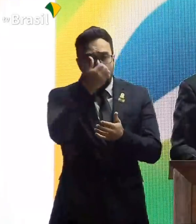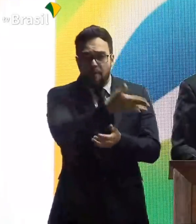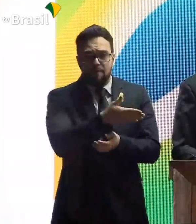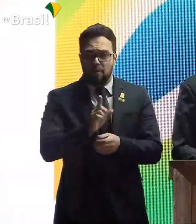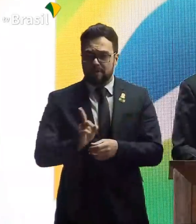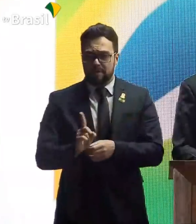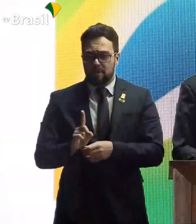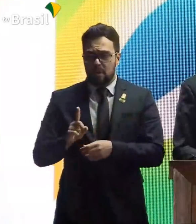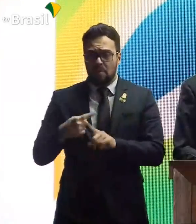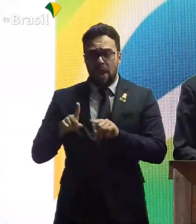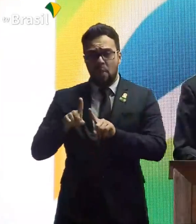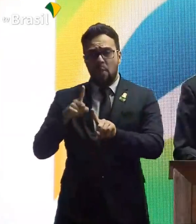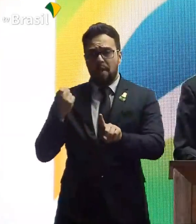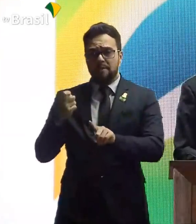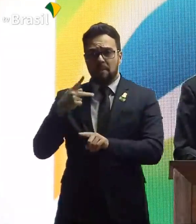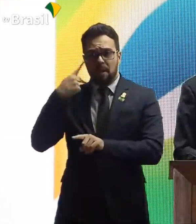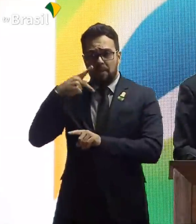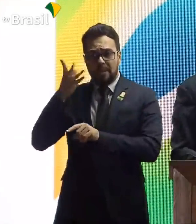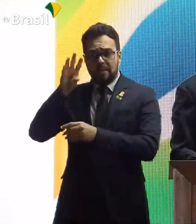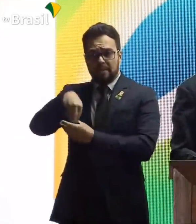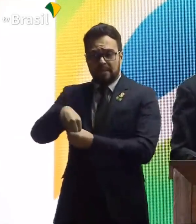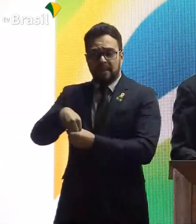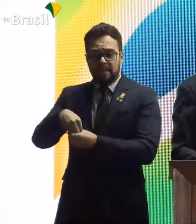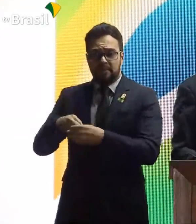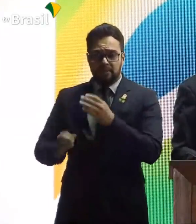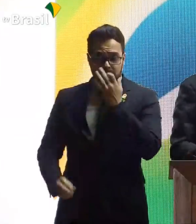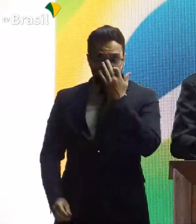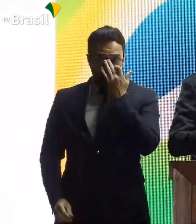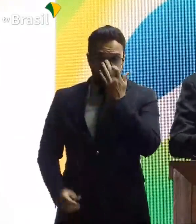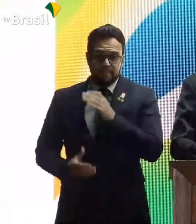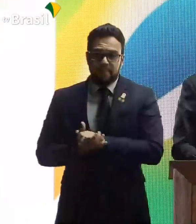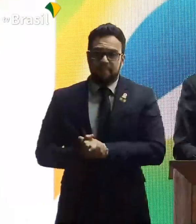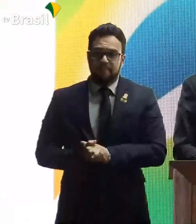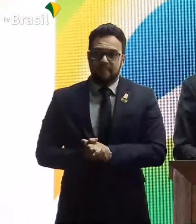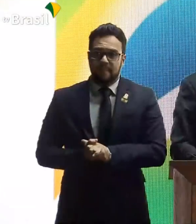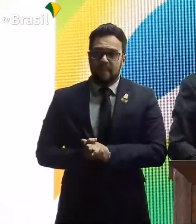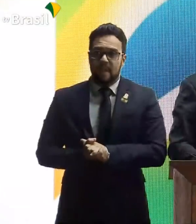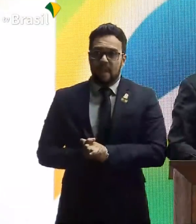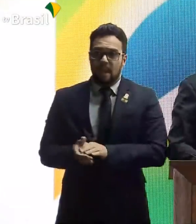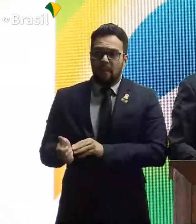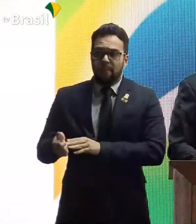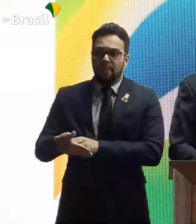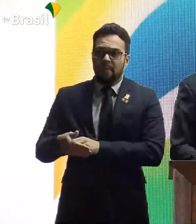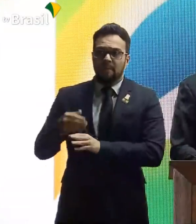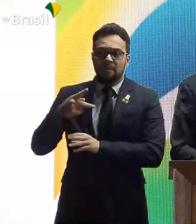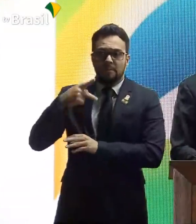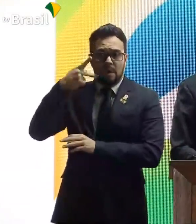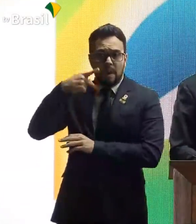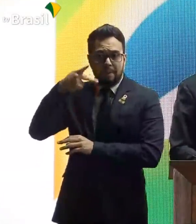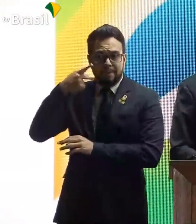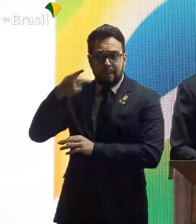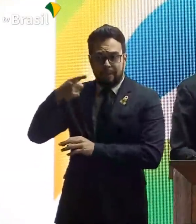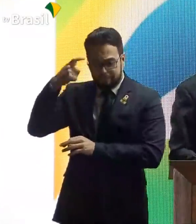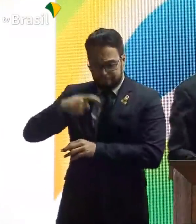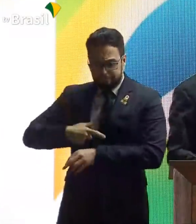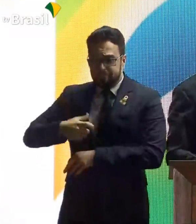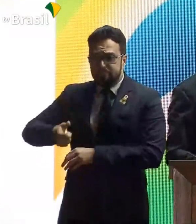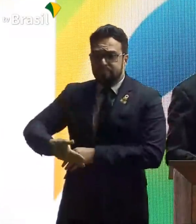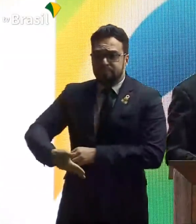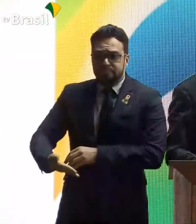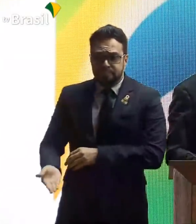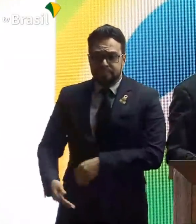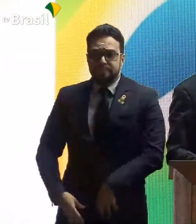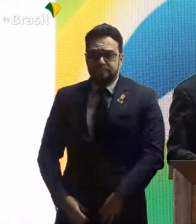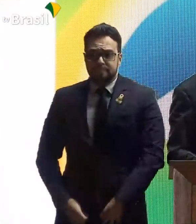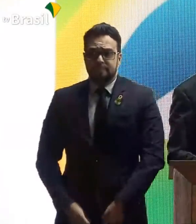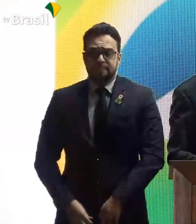Eu fui parlamentar lá dentro. E fui um parlamentar do baixo clero. Está aqui o Gaguinho de prova, entre outros. Tem alguém mais